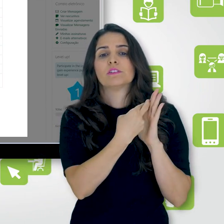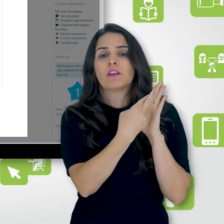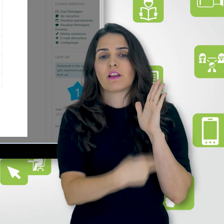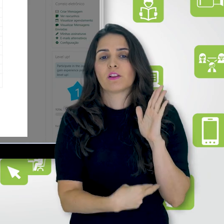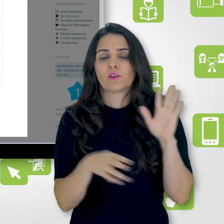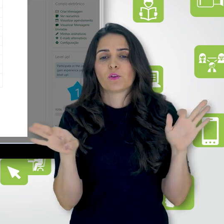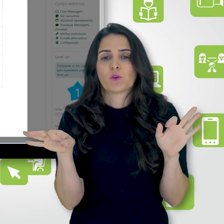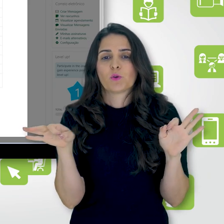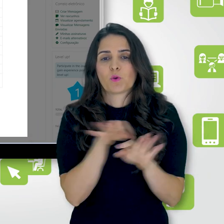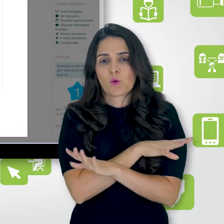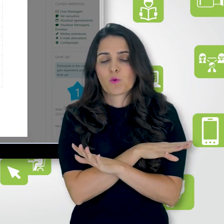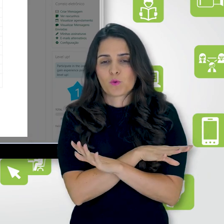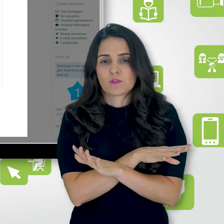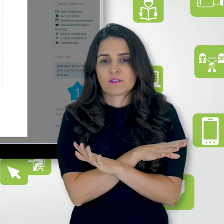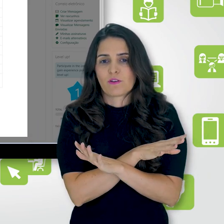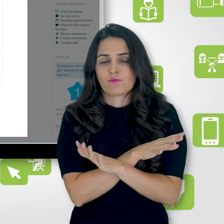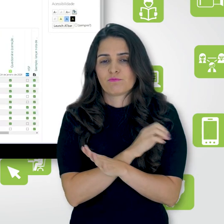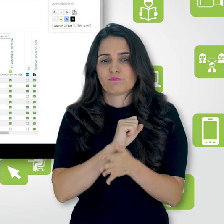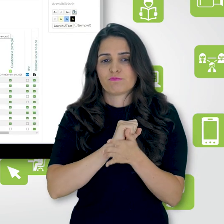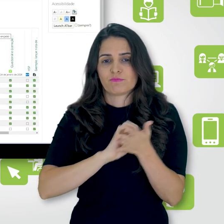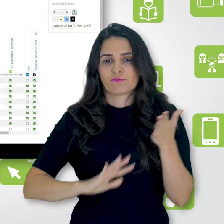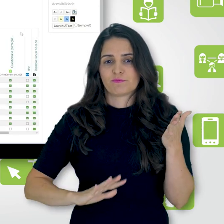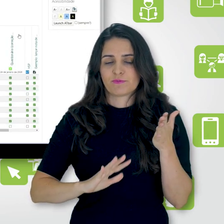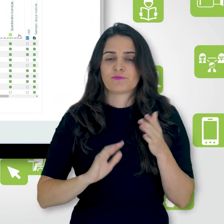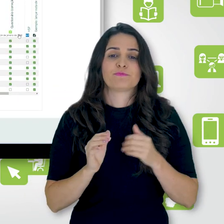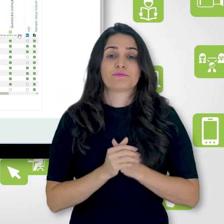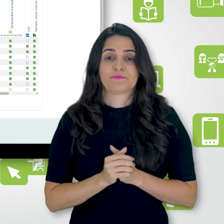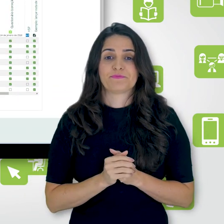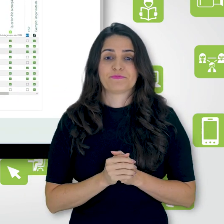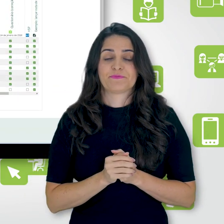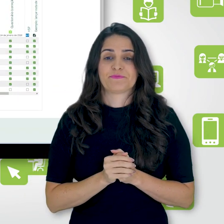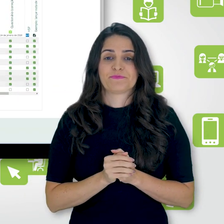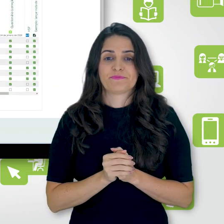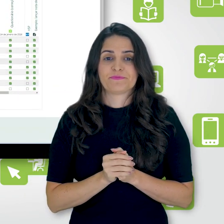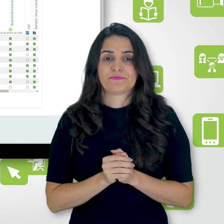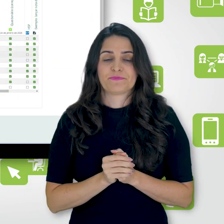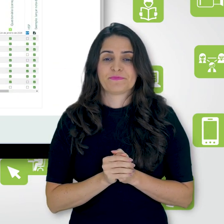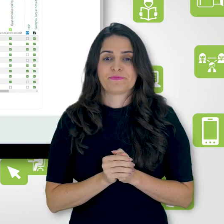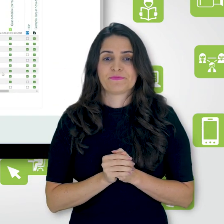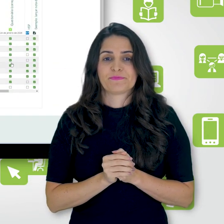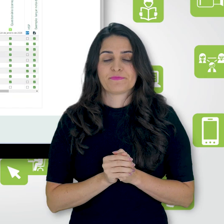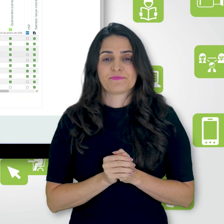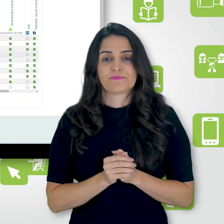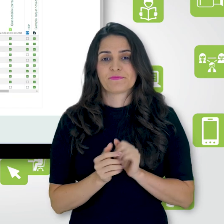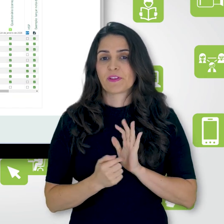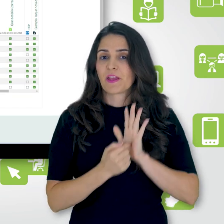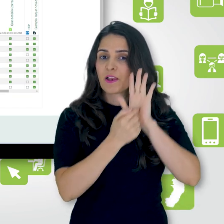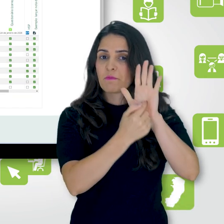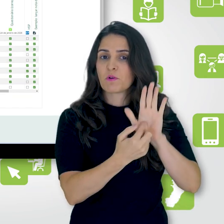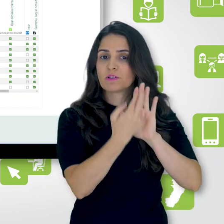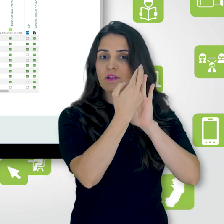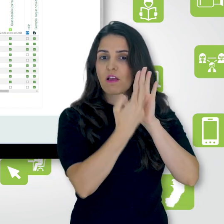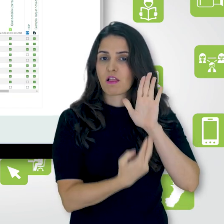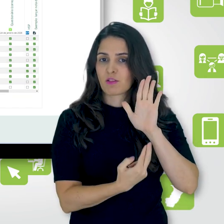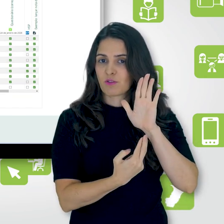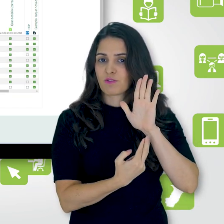de conclusão de atividade. E aí, aqui está de cada